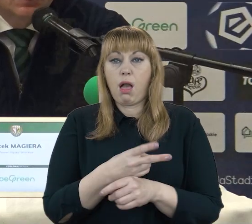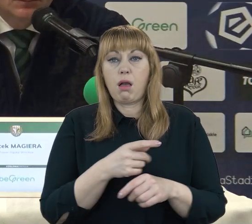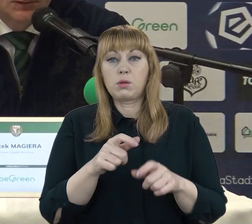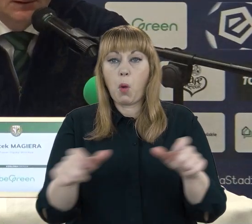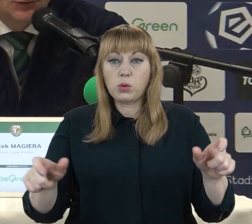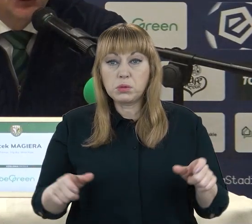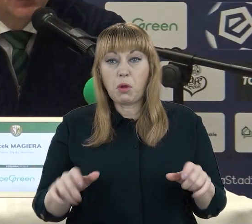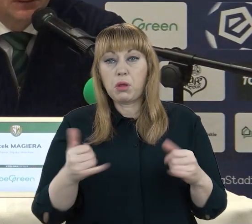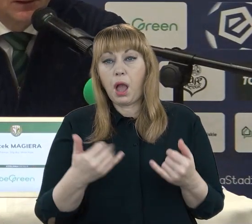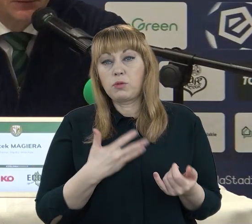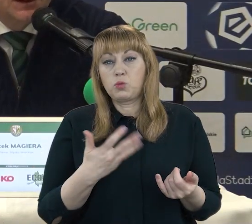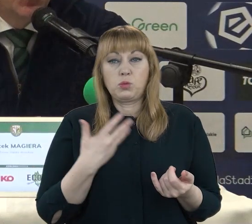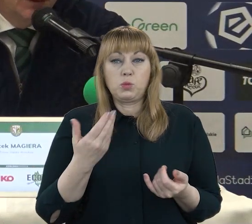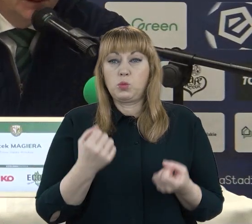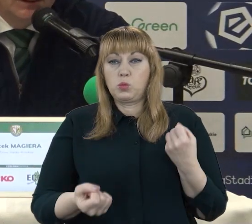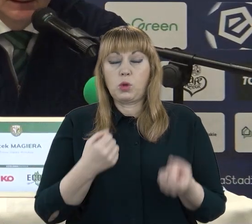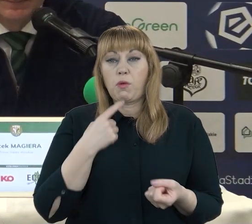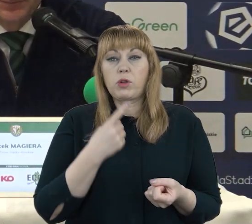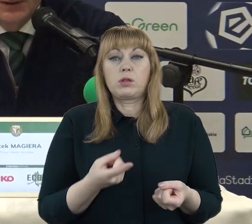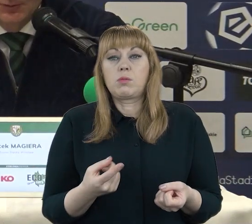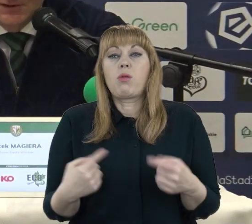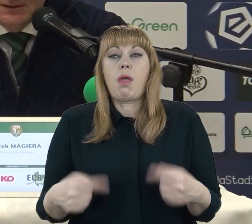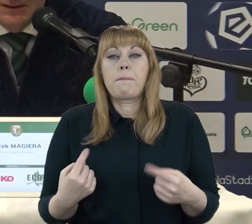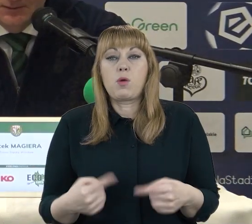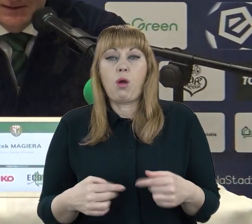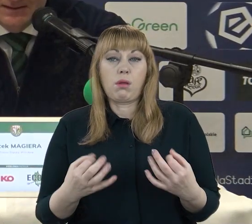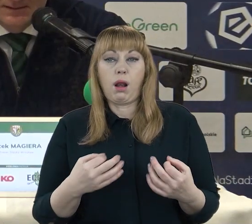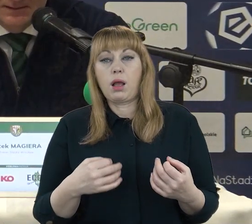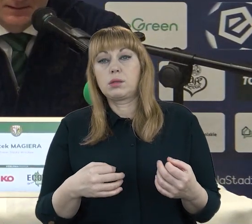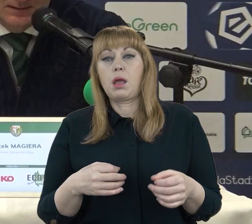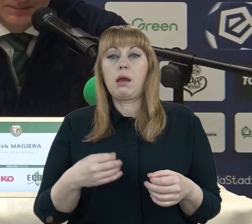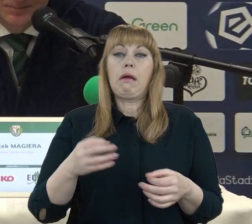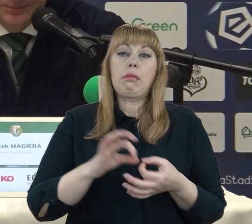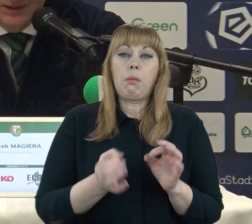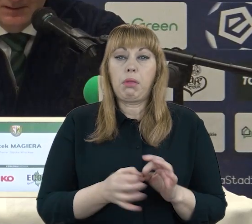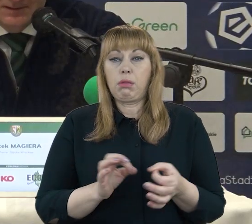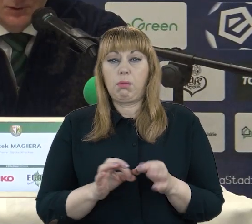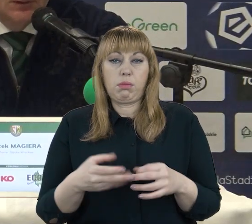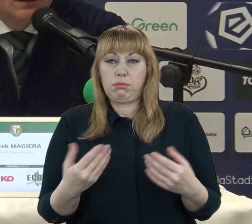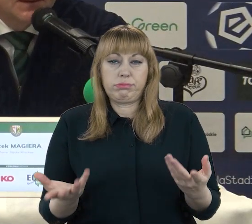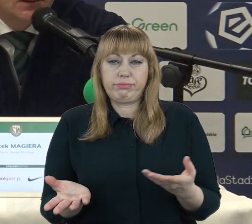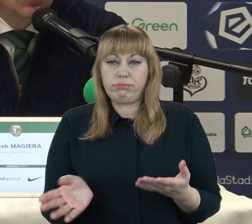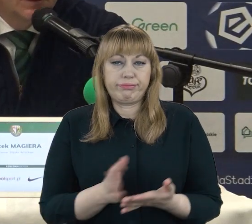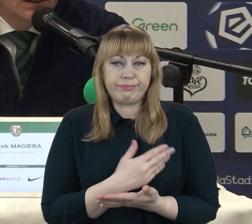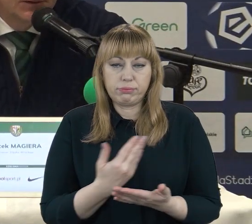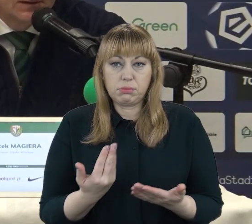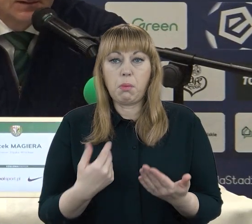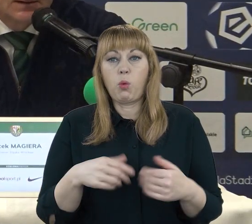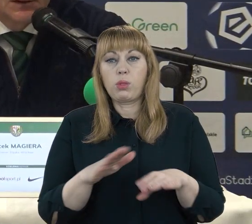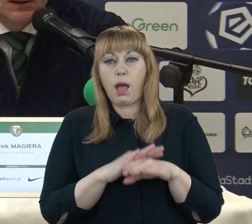No trudno w tej chwili powiedzieć, bo nie wszedł na to boisko. Natomiast skoro był na ławce, to mógł być na boisko. Zazwyczaj